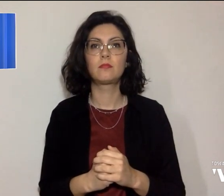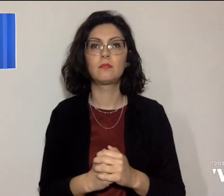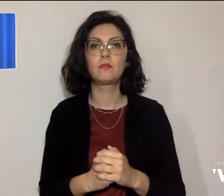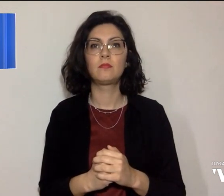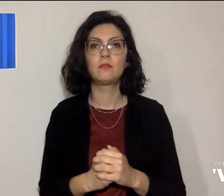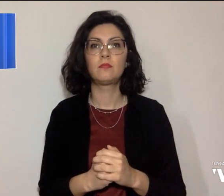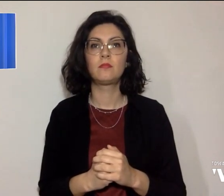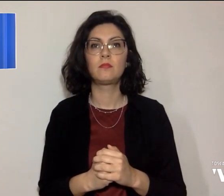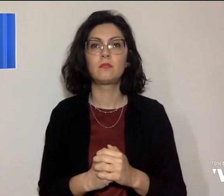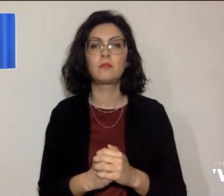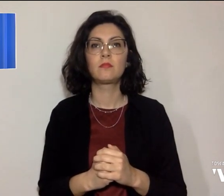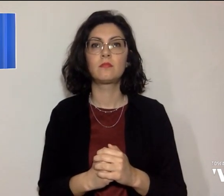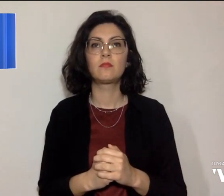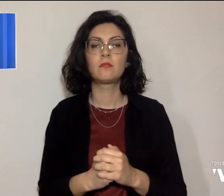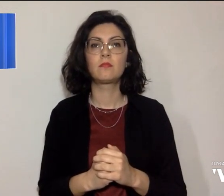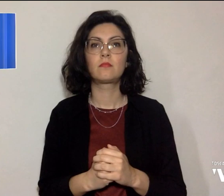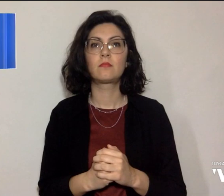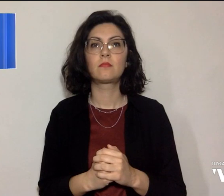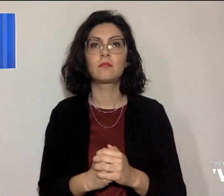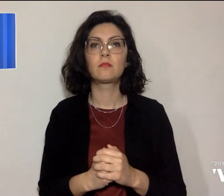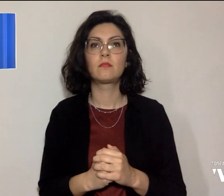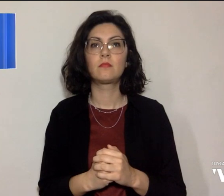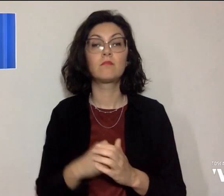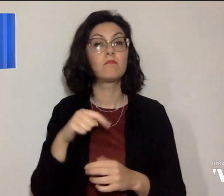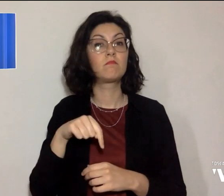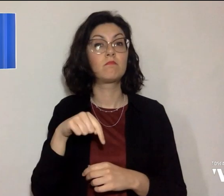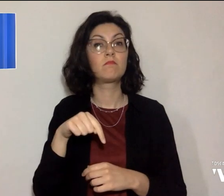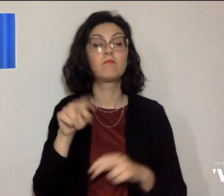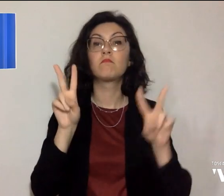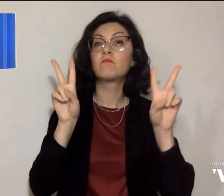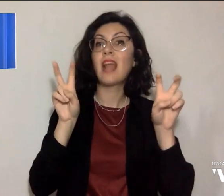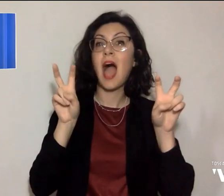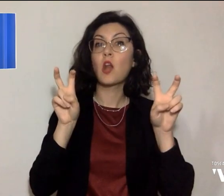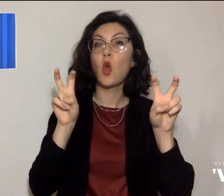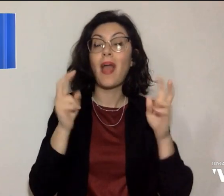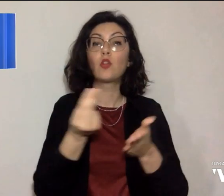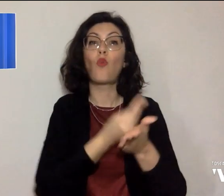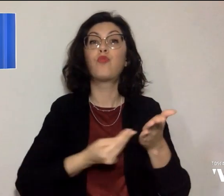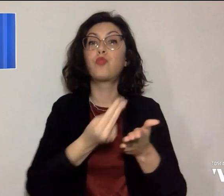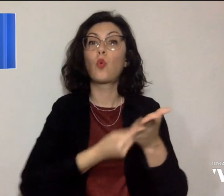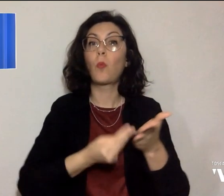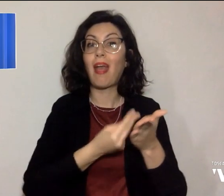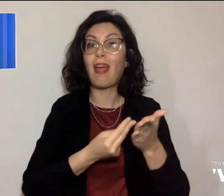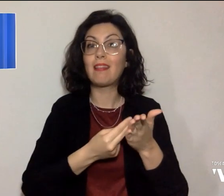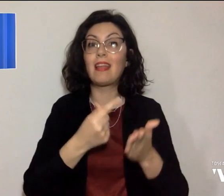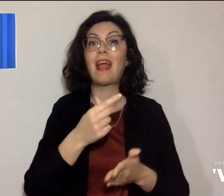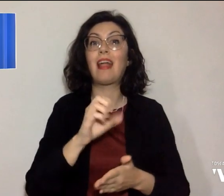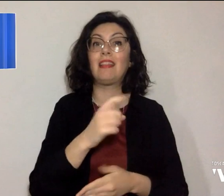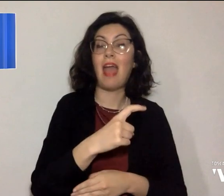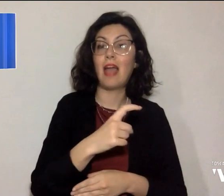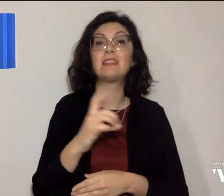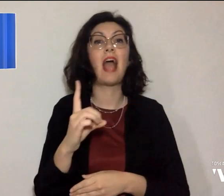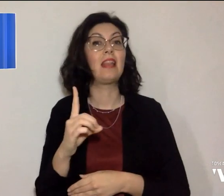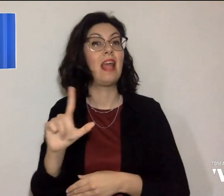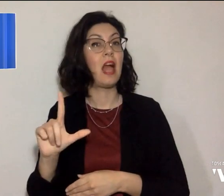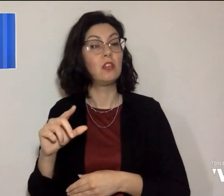E ora parliamo di fumetti da Tex a Dylan Dogg,